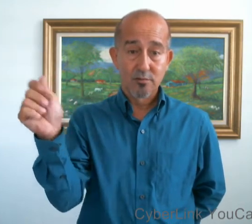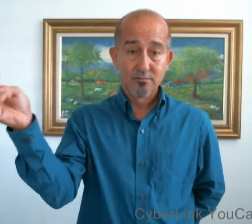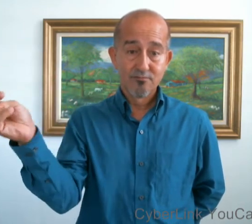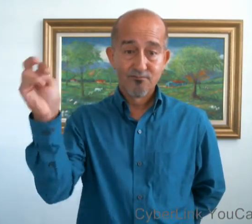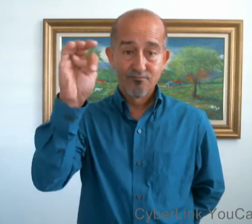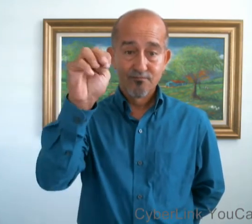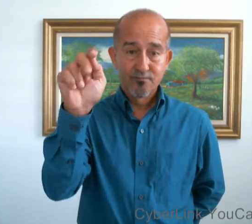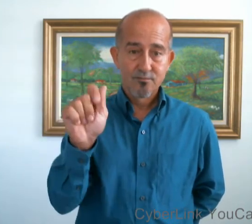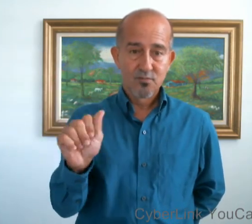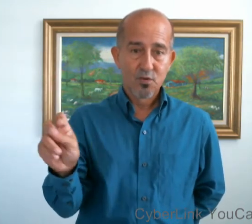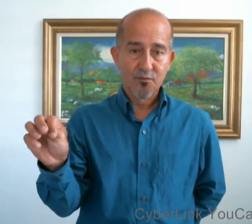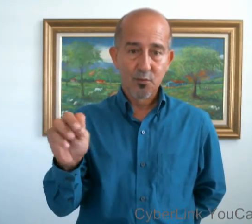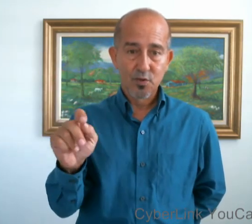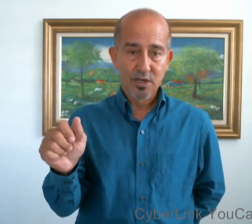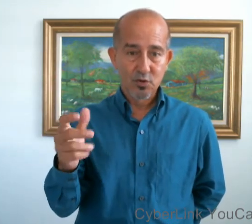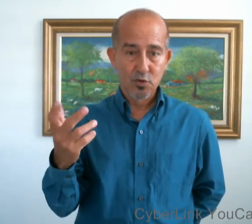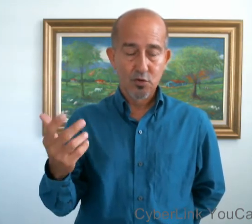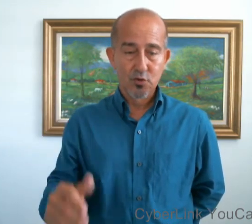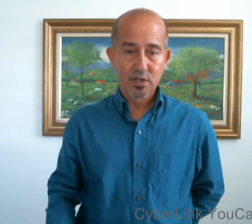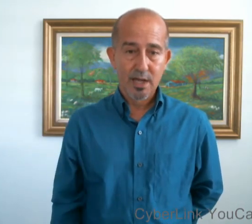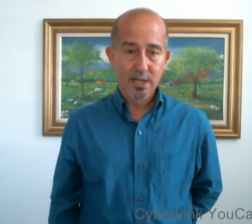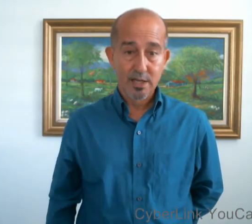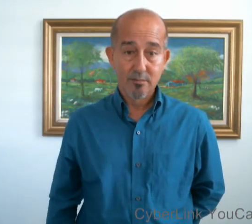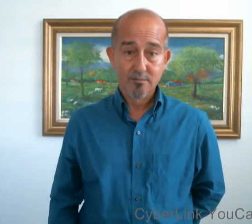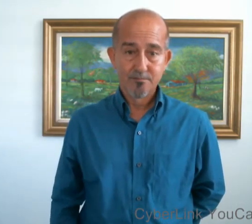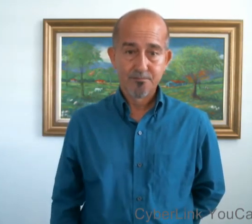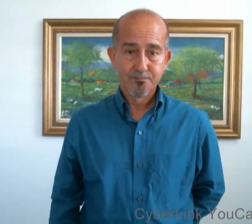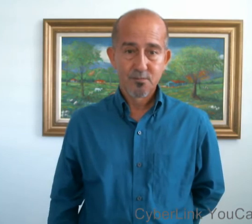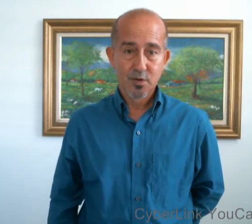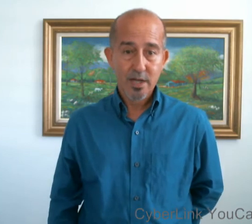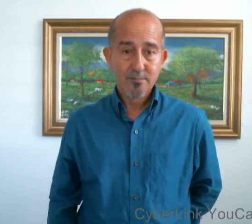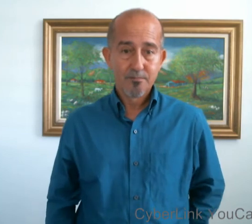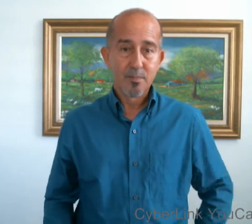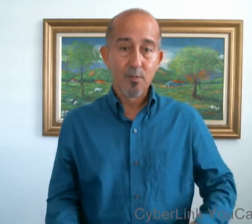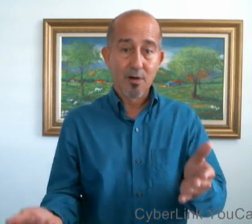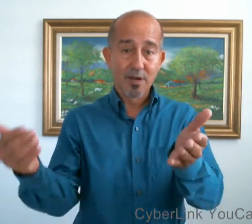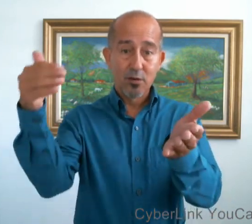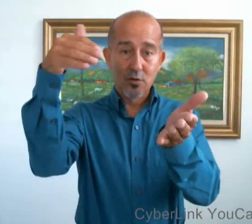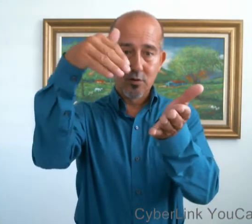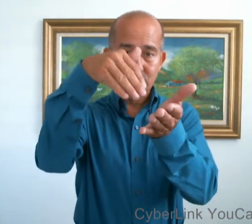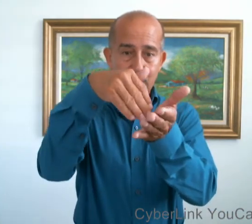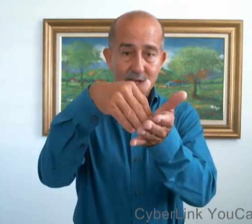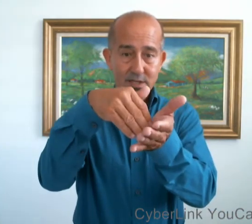confunde al sol y no lo deja leer. ¿Ok? Vamos a verlo otra vez.